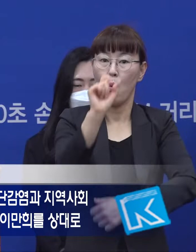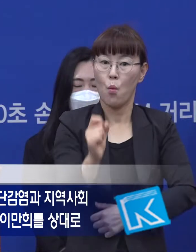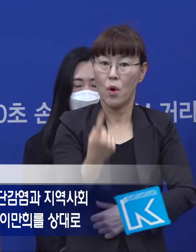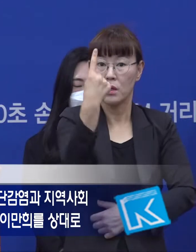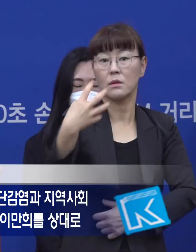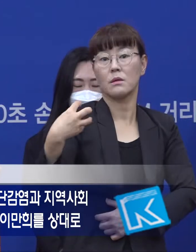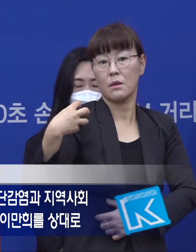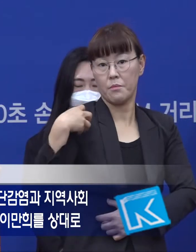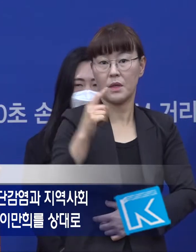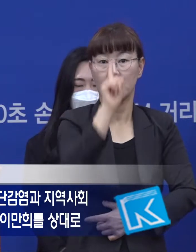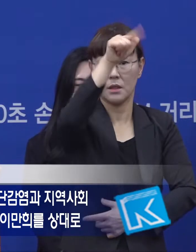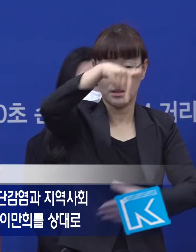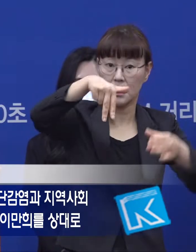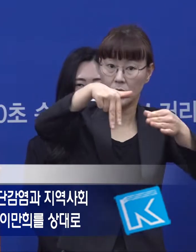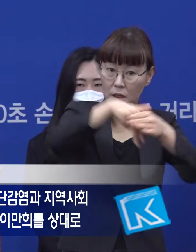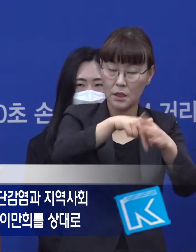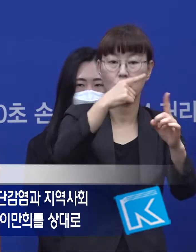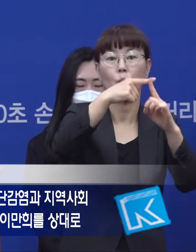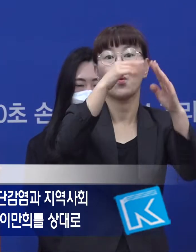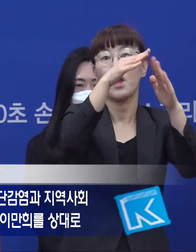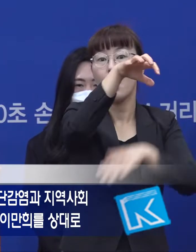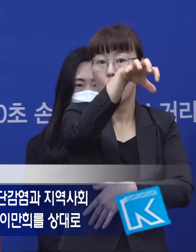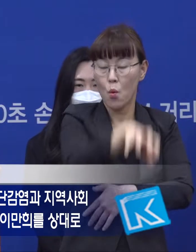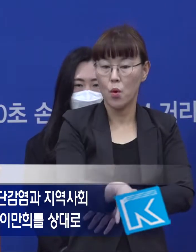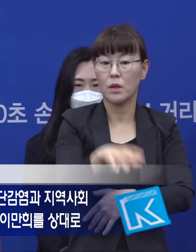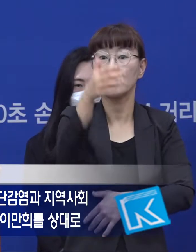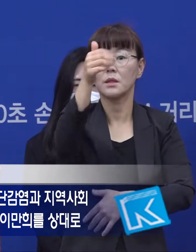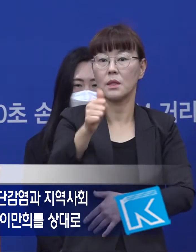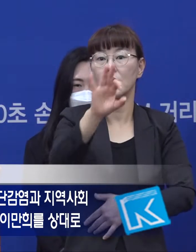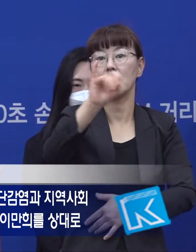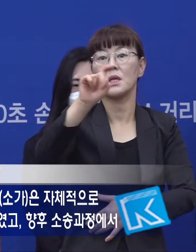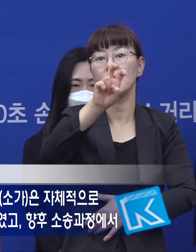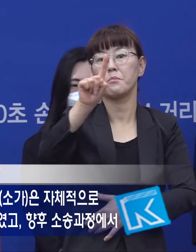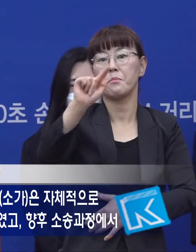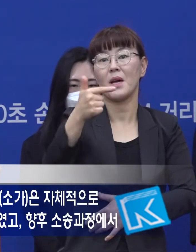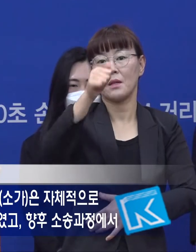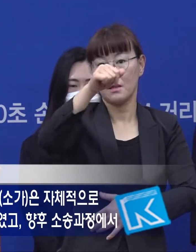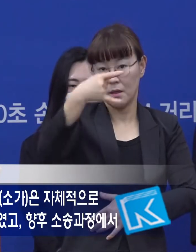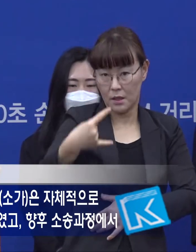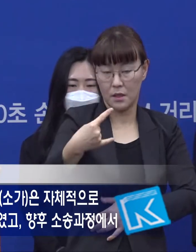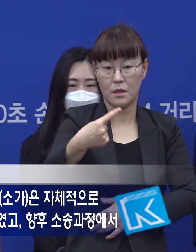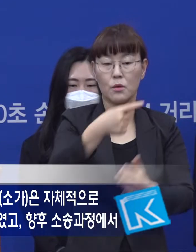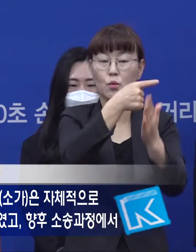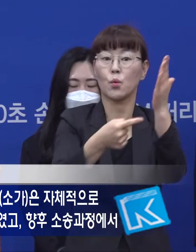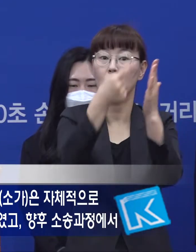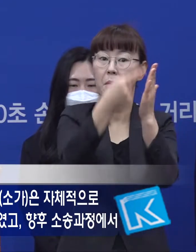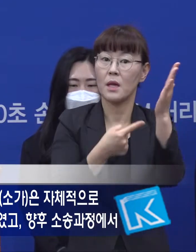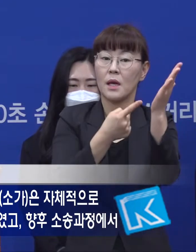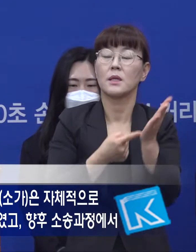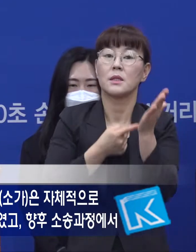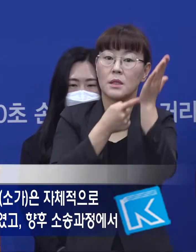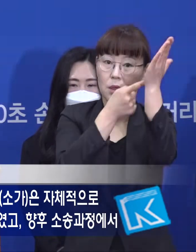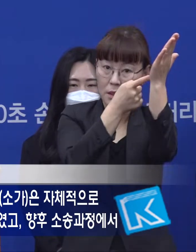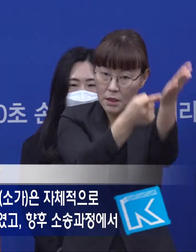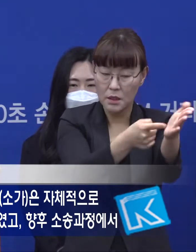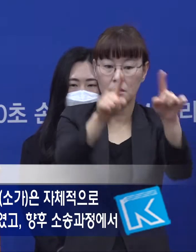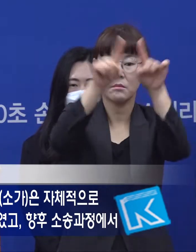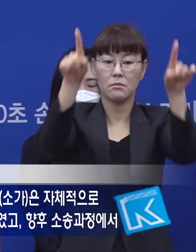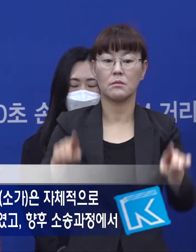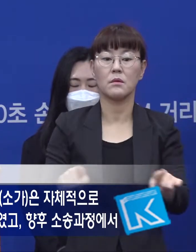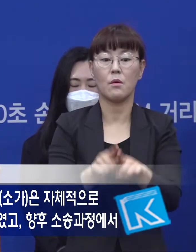제공한 신천지 예수교회와 총회장 2만일을 상대로 손해배상 등 청구의 소장을